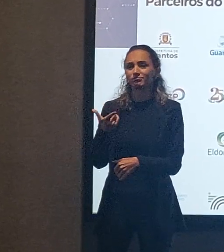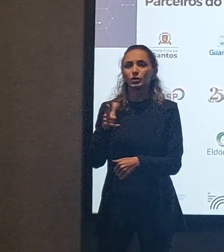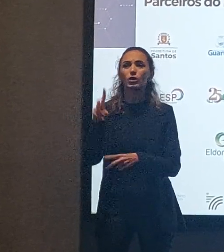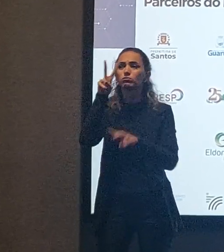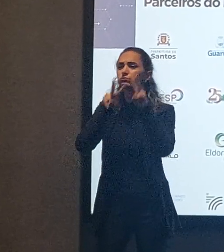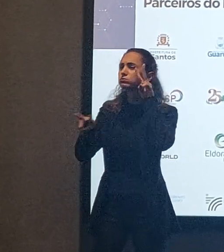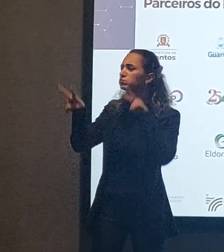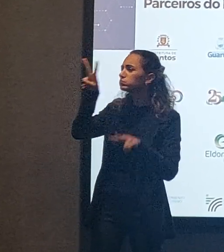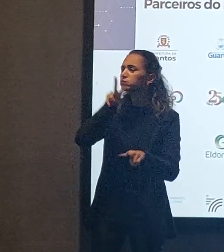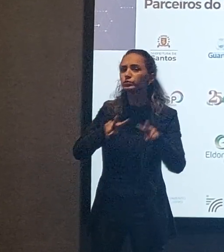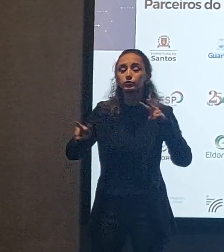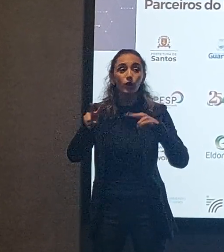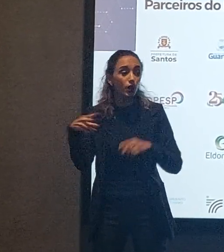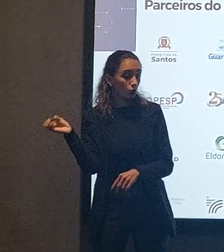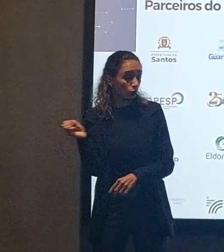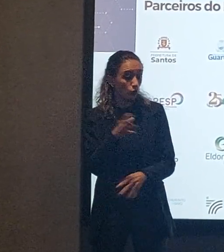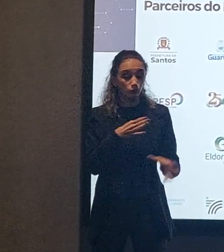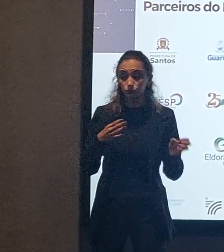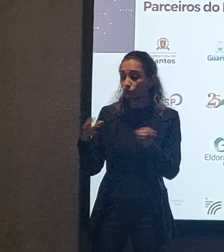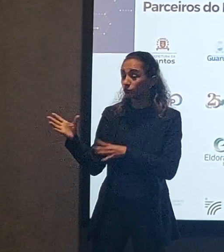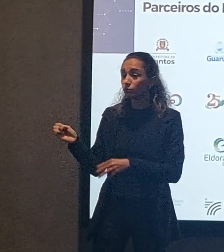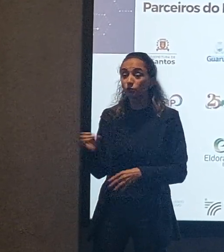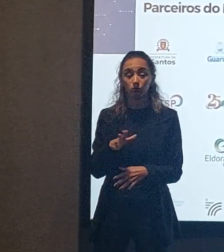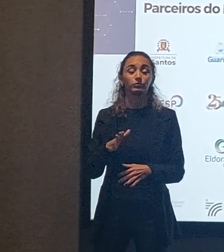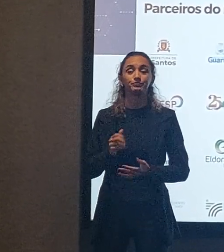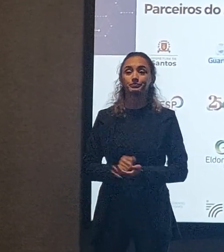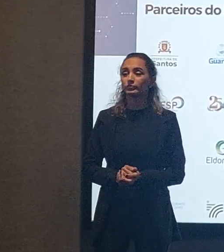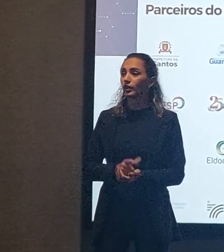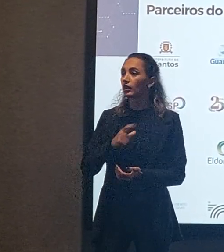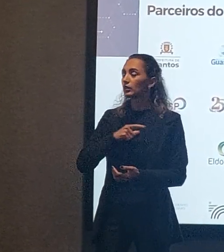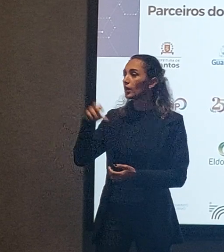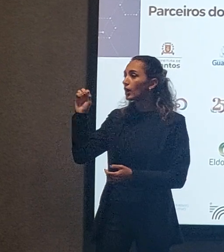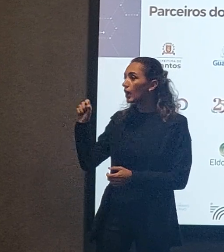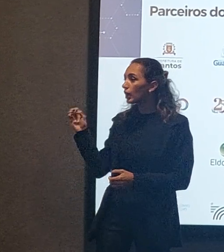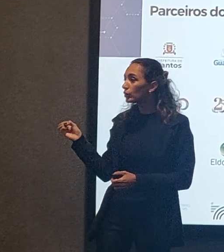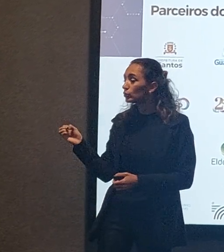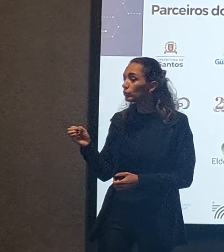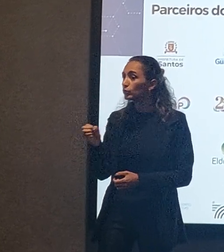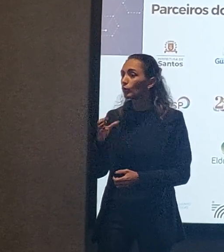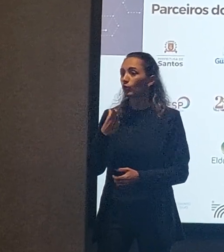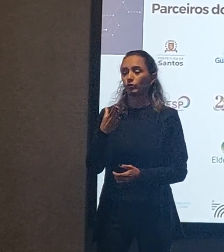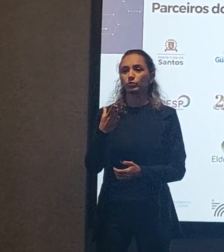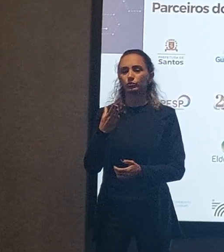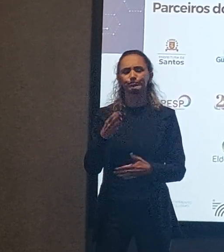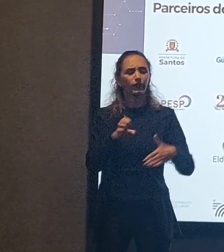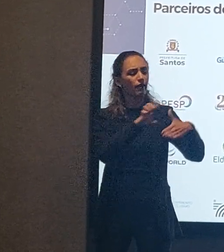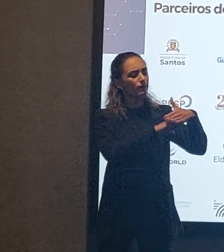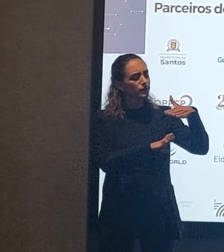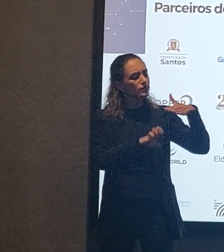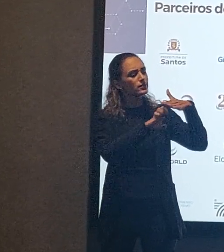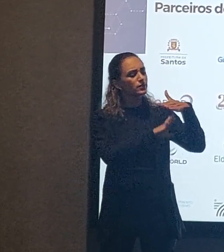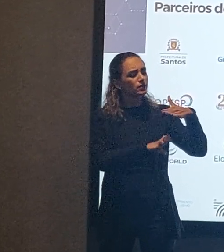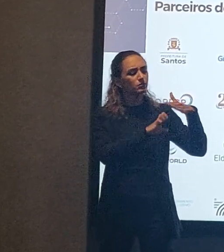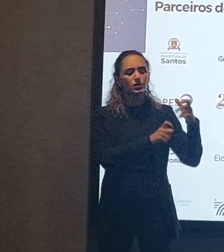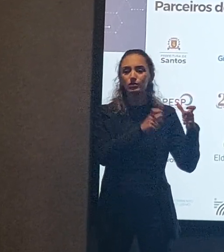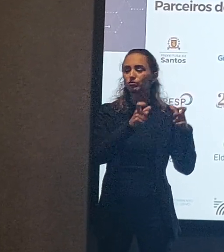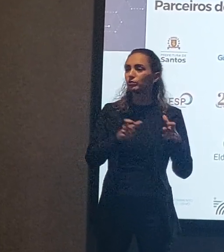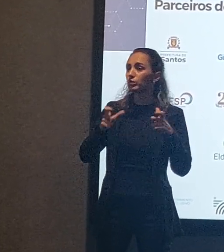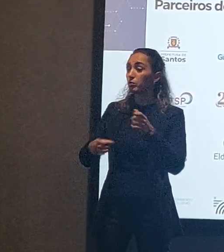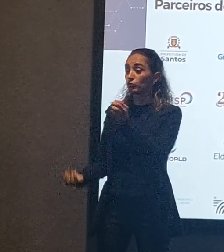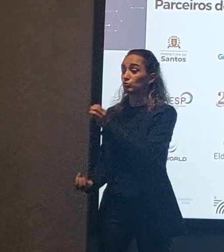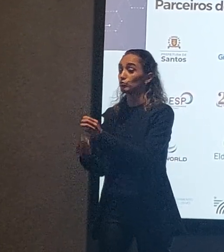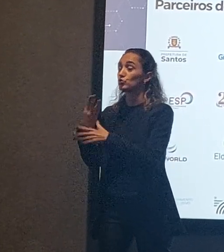visibilidade de inovar, e aí é o que a gente traz a questão da inovação. Muitas empresas, departamentos foram criados de